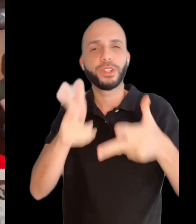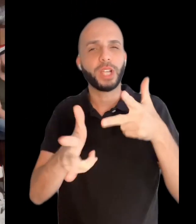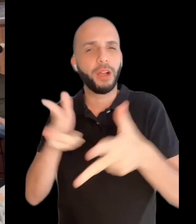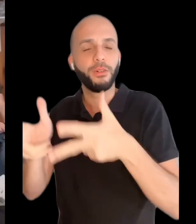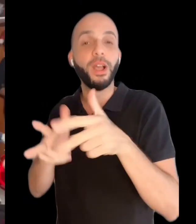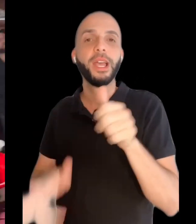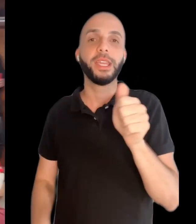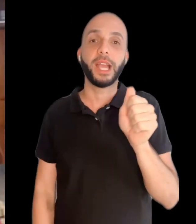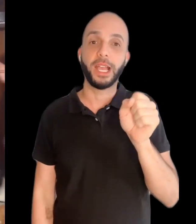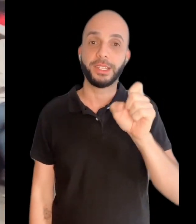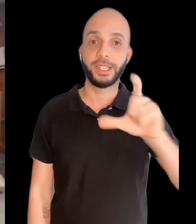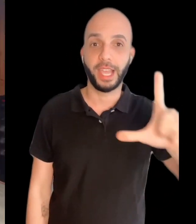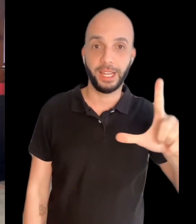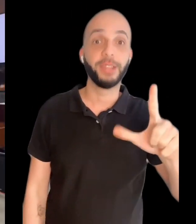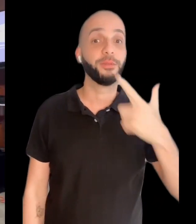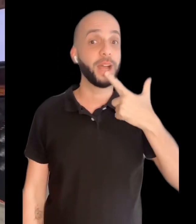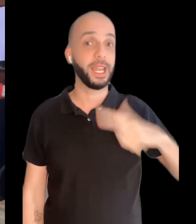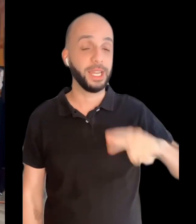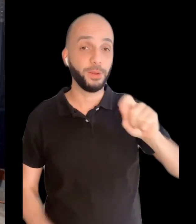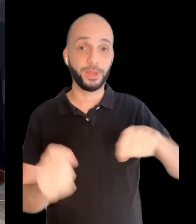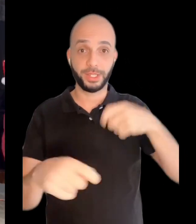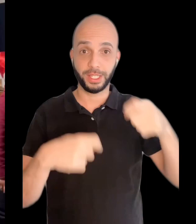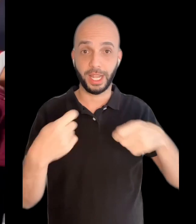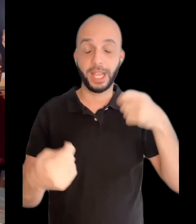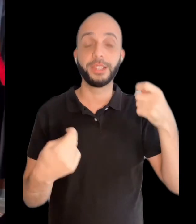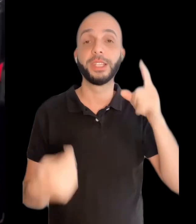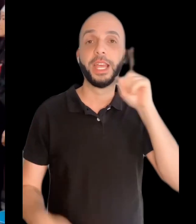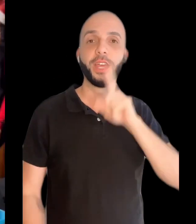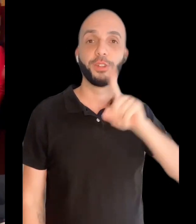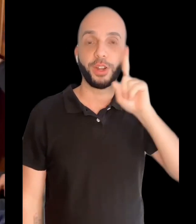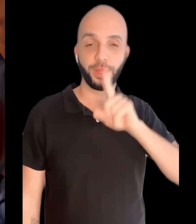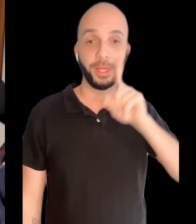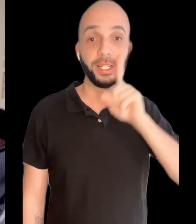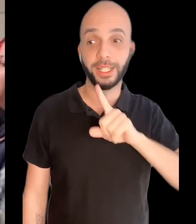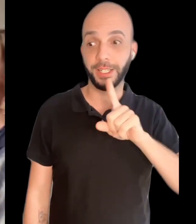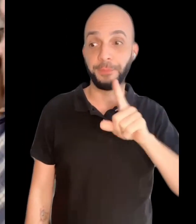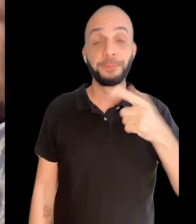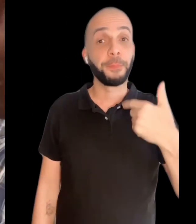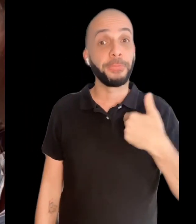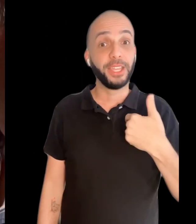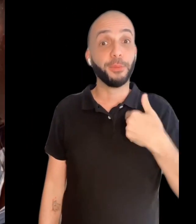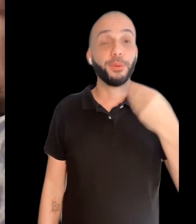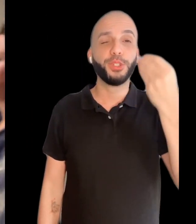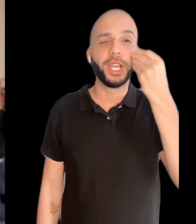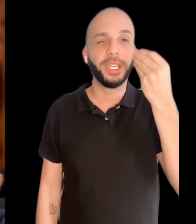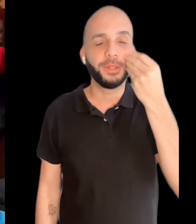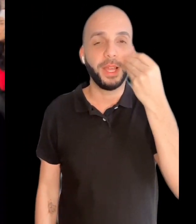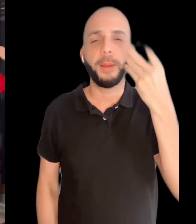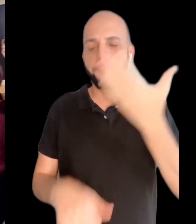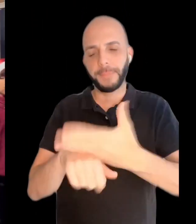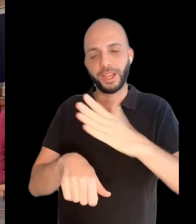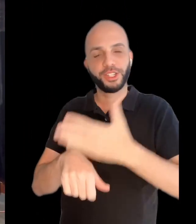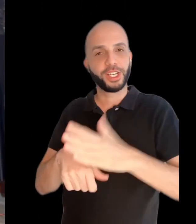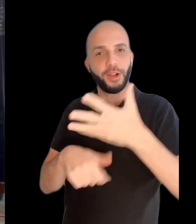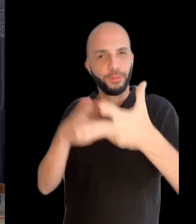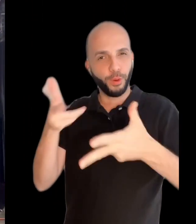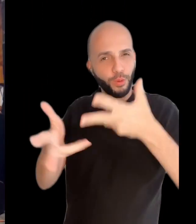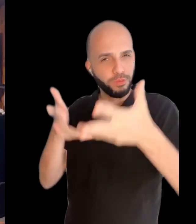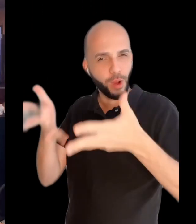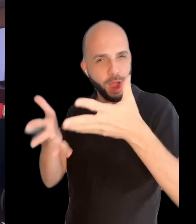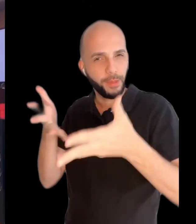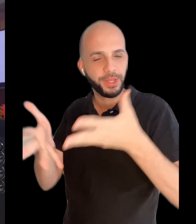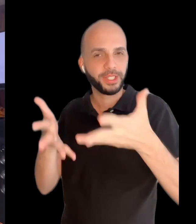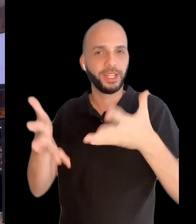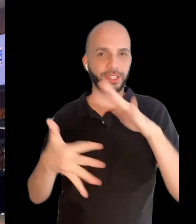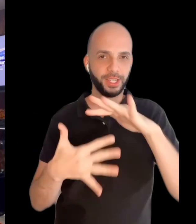conversavam em ASL, a língua de sinais norte-americana. E eu pude aí, não é, praticar um